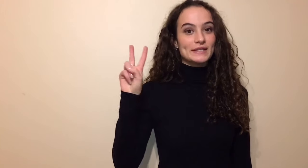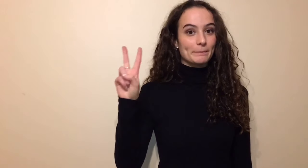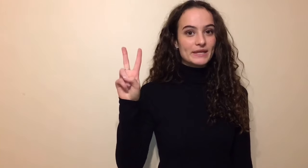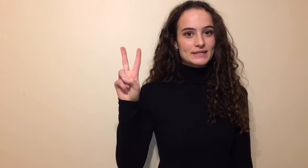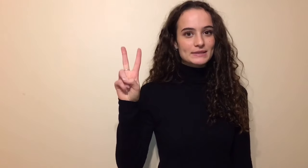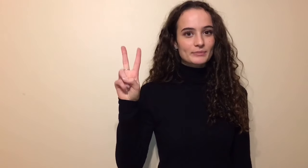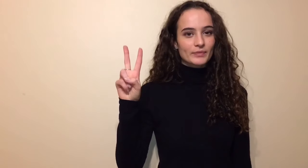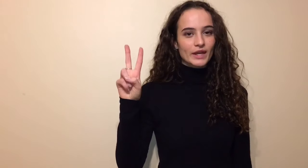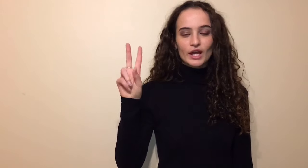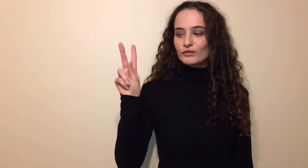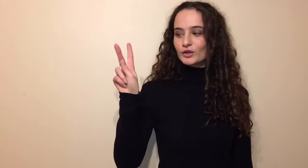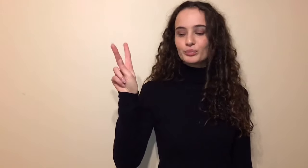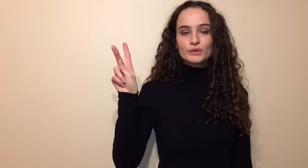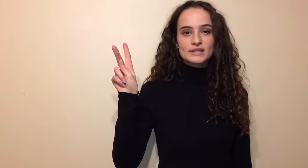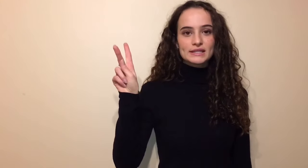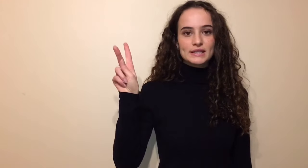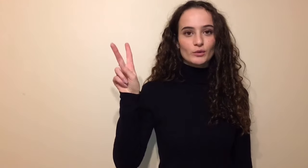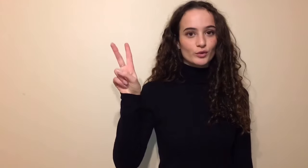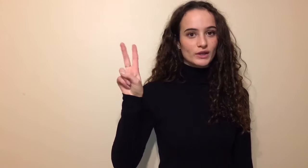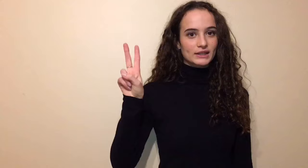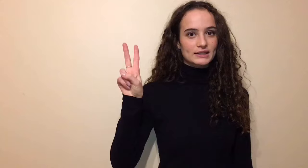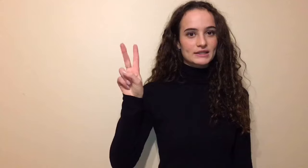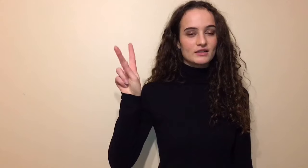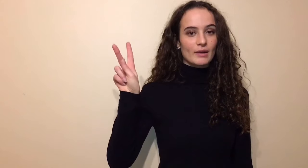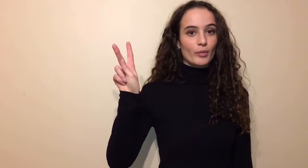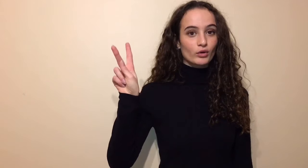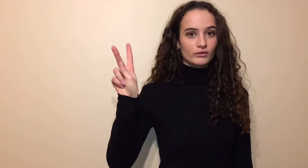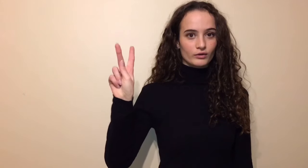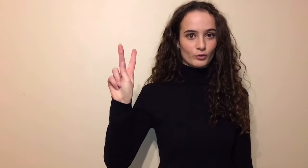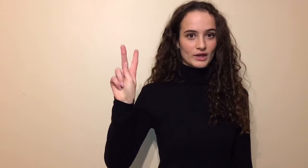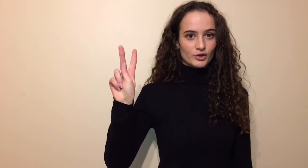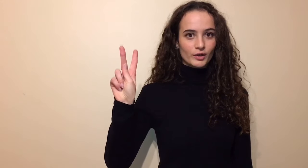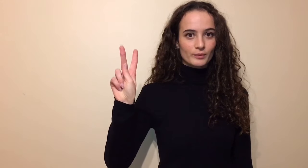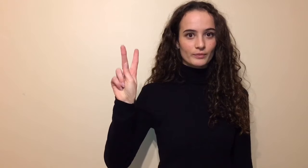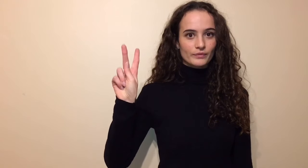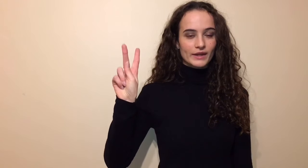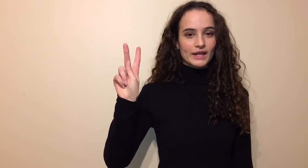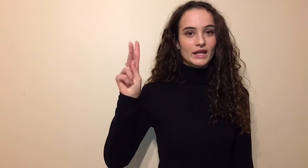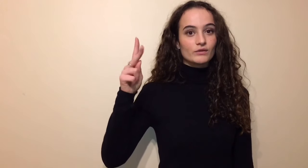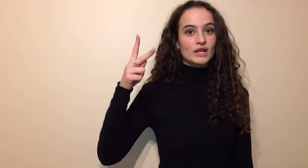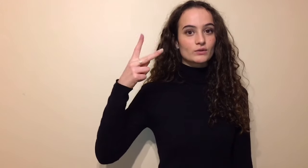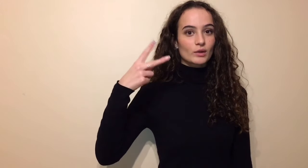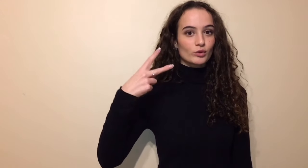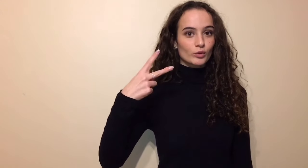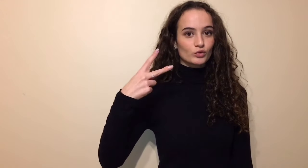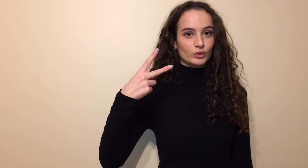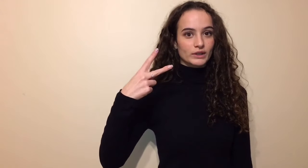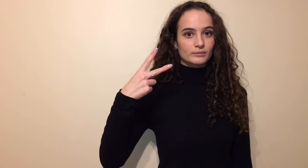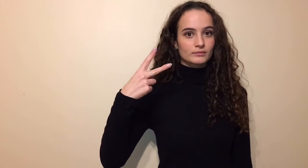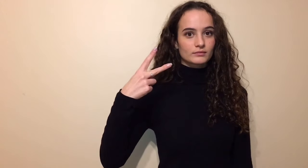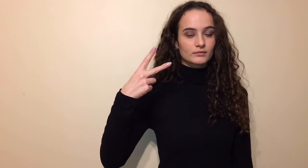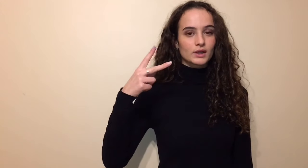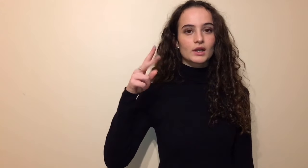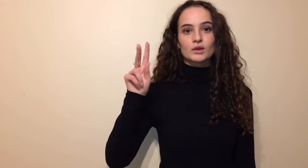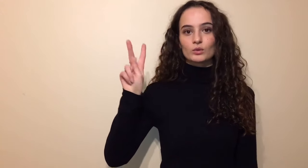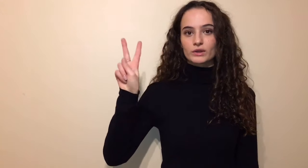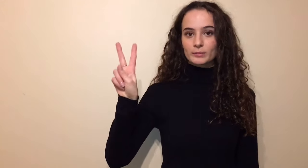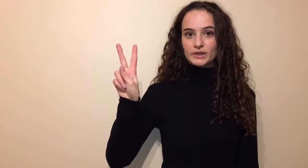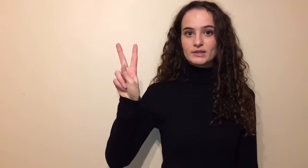faisiez P. Votre pouce ici, au lieu d'être ici, il va prendre votre majeur et vous allez tout simplement le tourner. Donc, P.